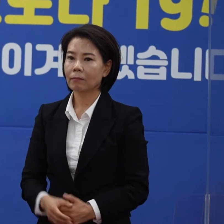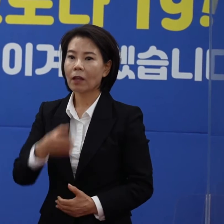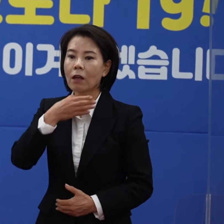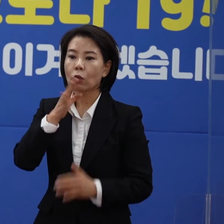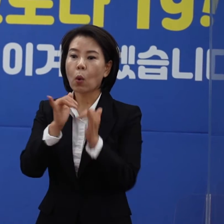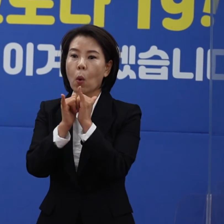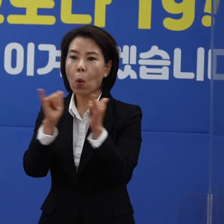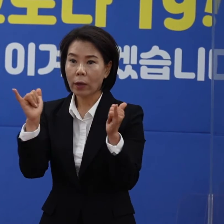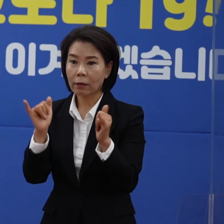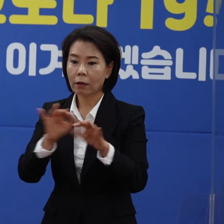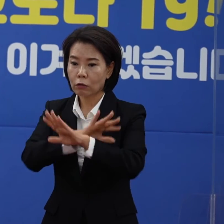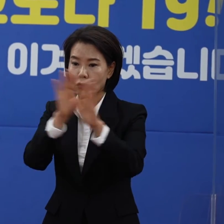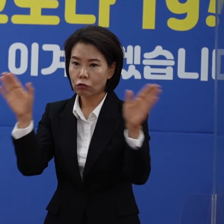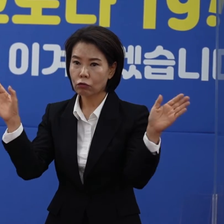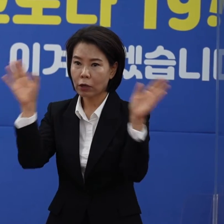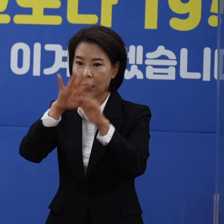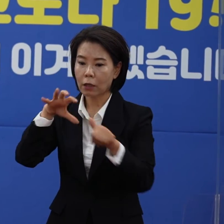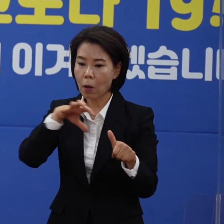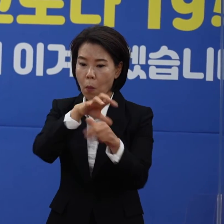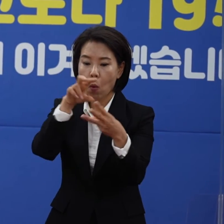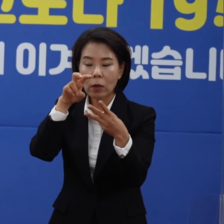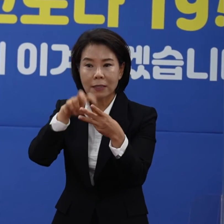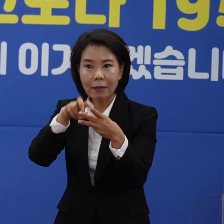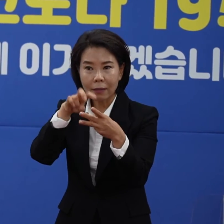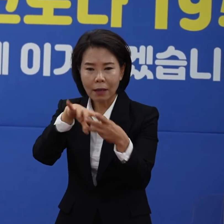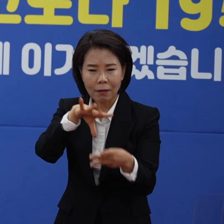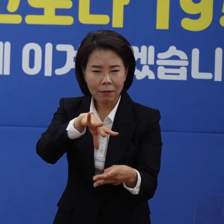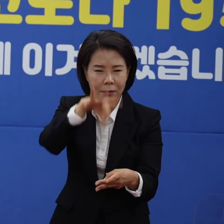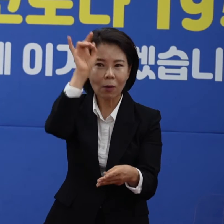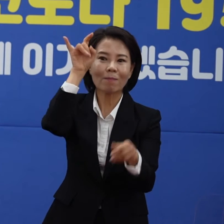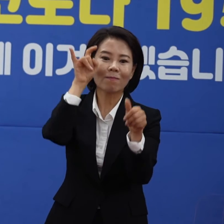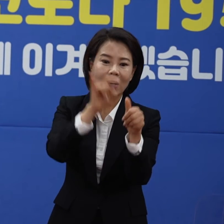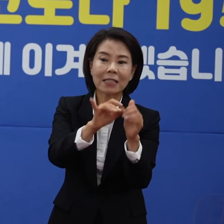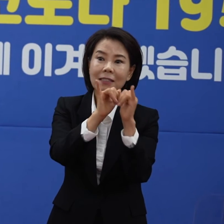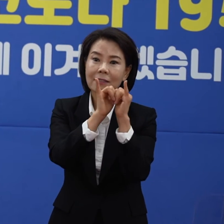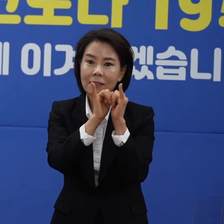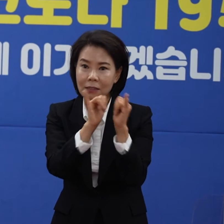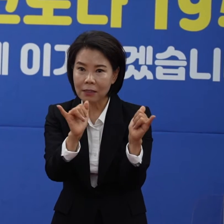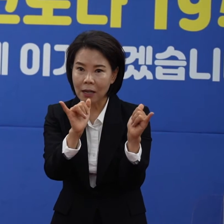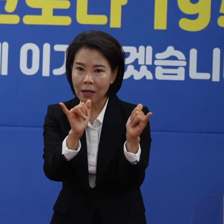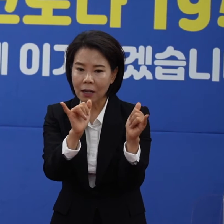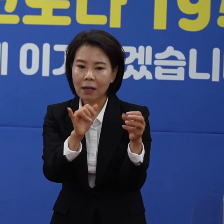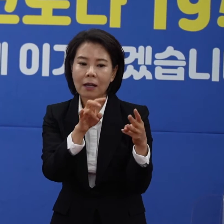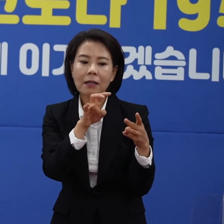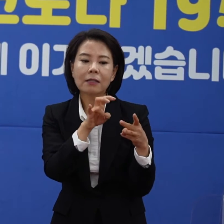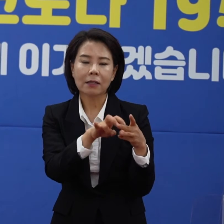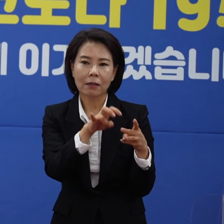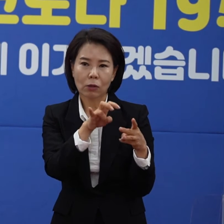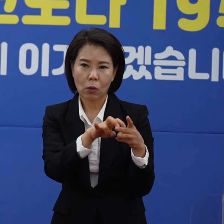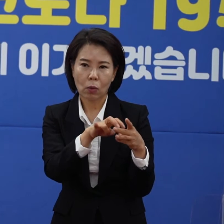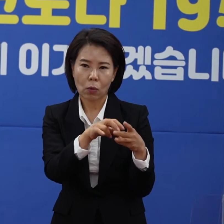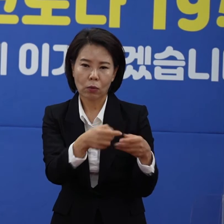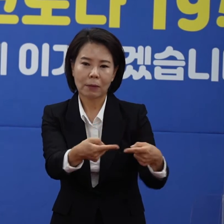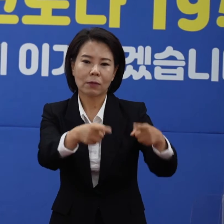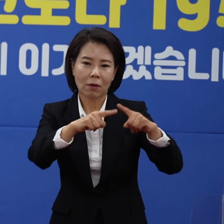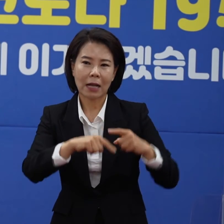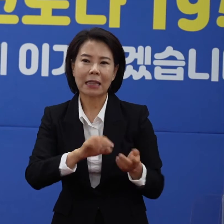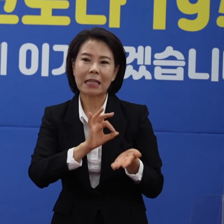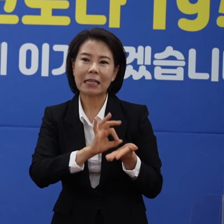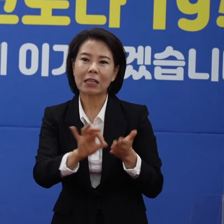노인 주간보호센터의 최초 확진자는 센터의 이용자분으로서